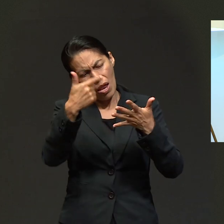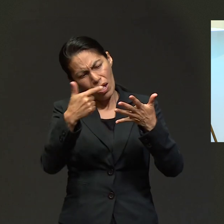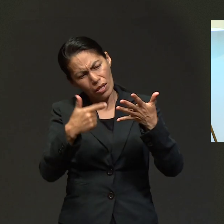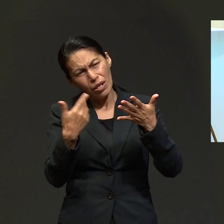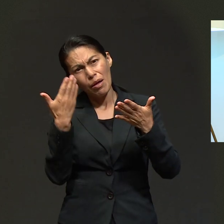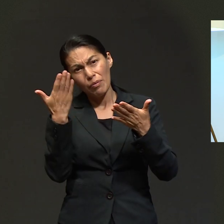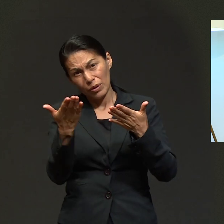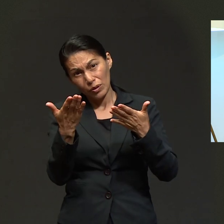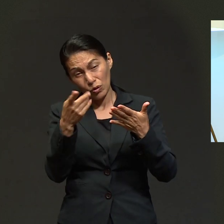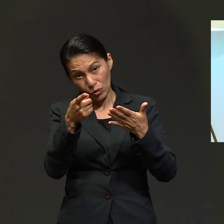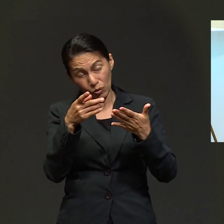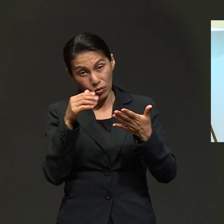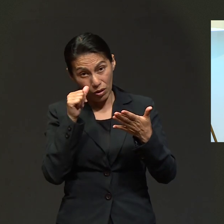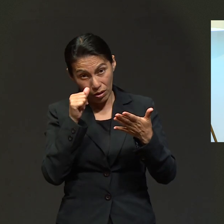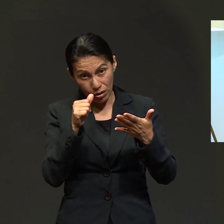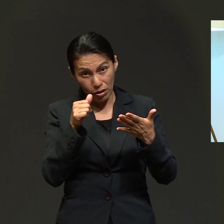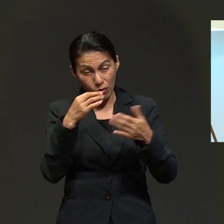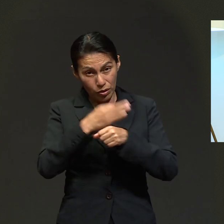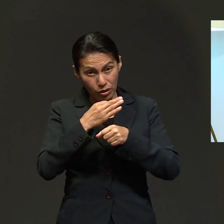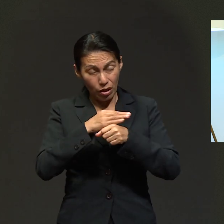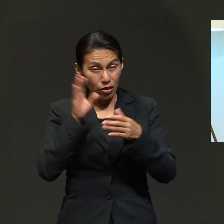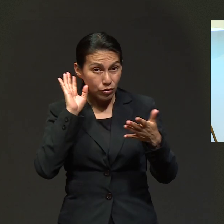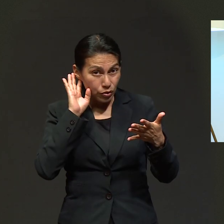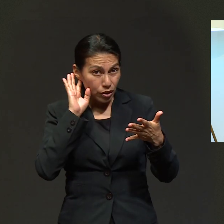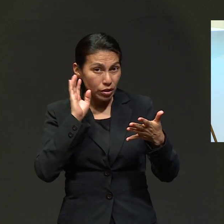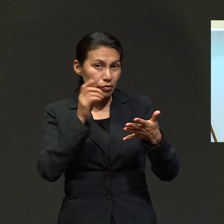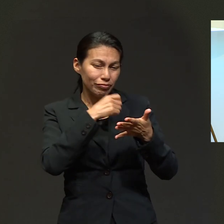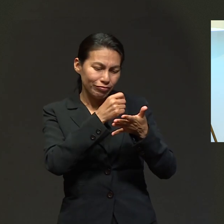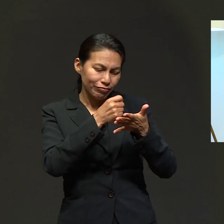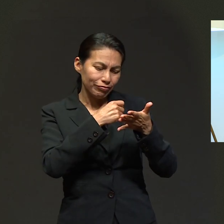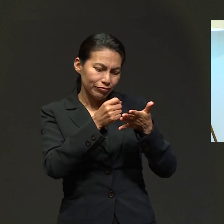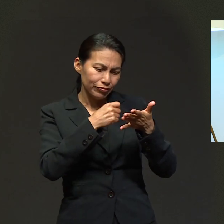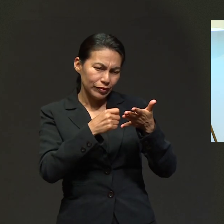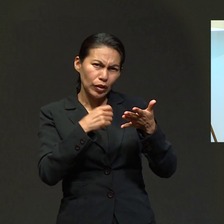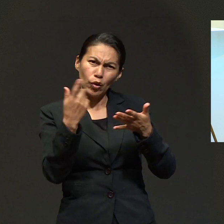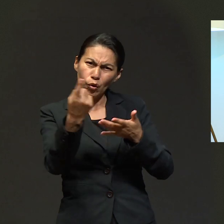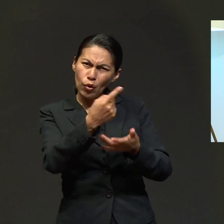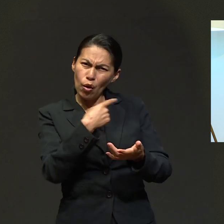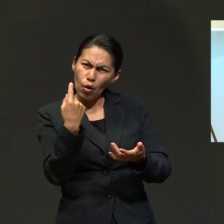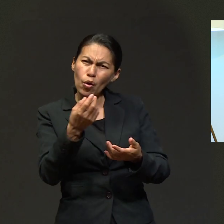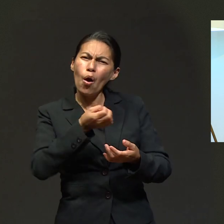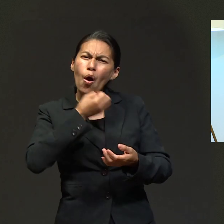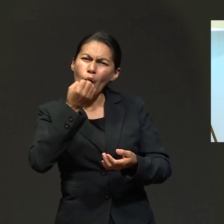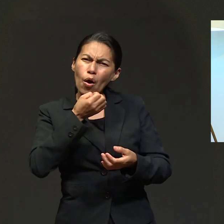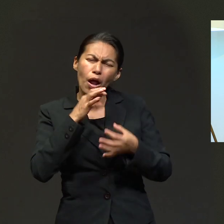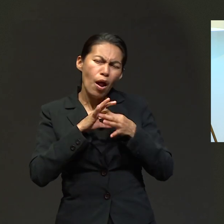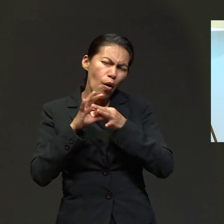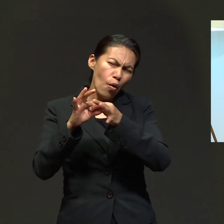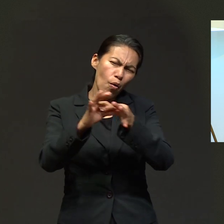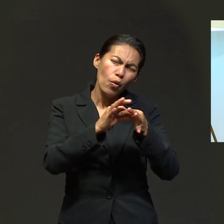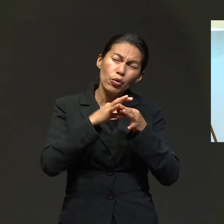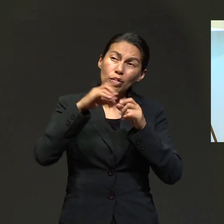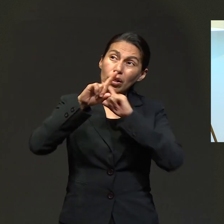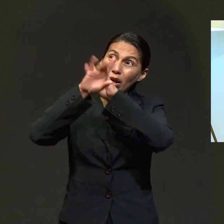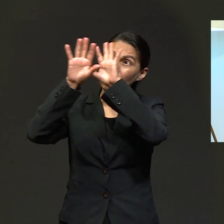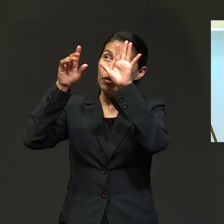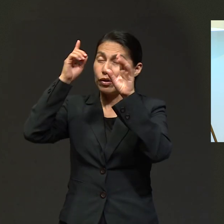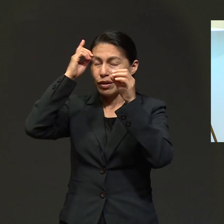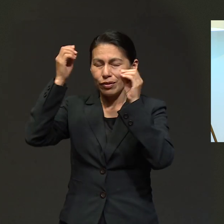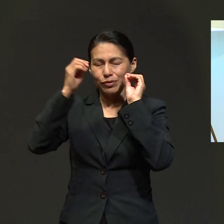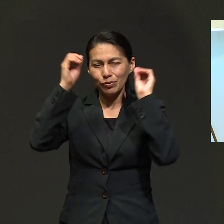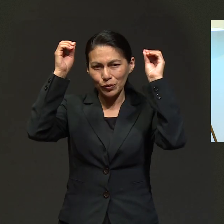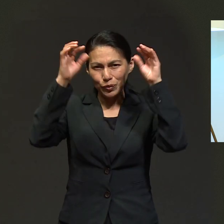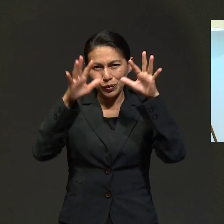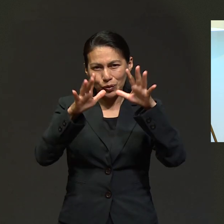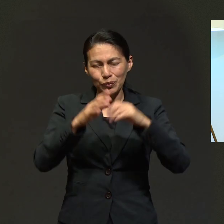escuchando para que juntos oremos los unos por los otros y la gloria de Dios pueda manifestarse. Aurelia, buenas